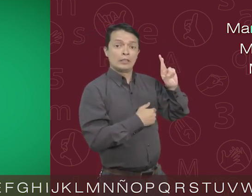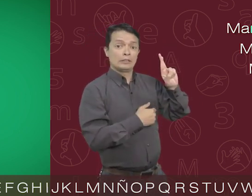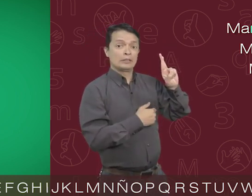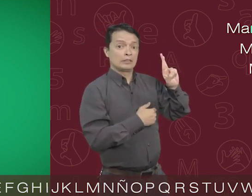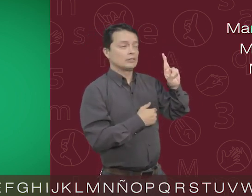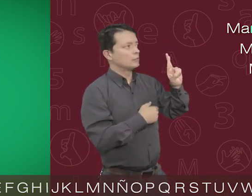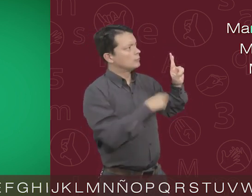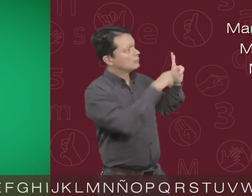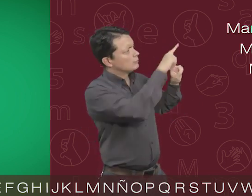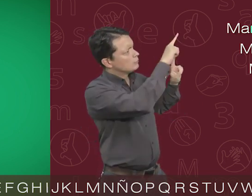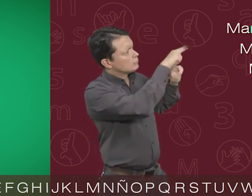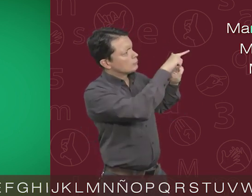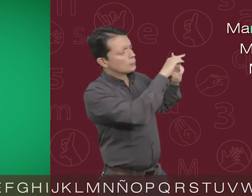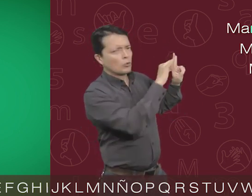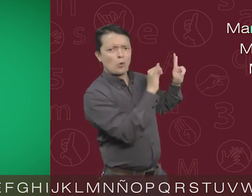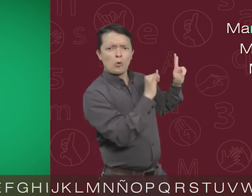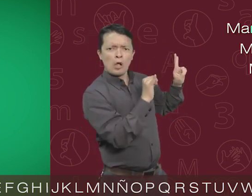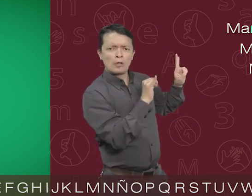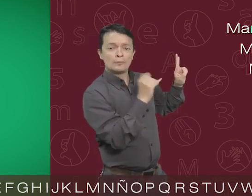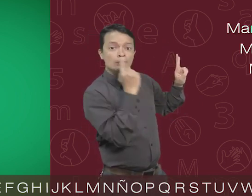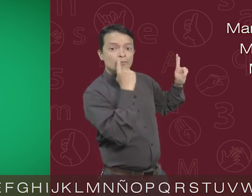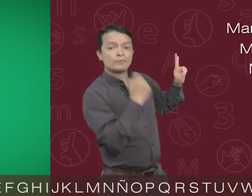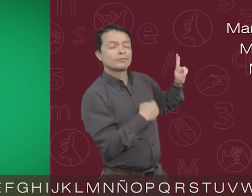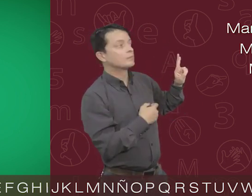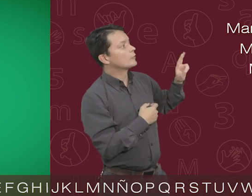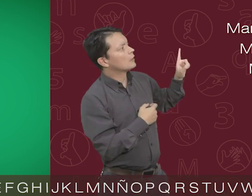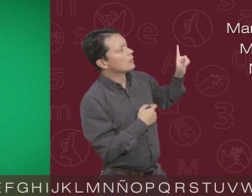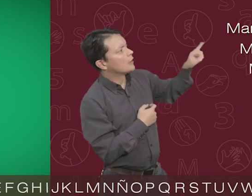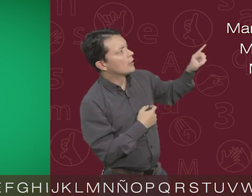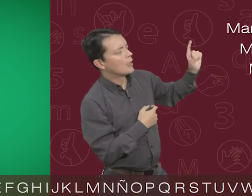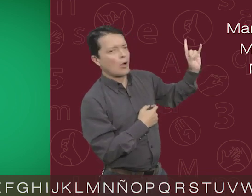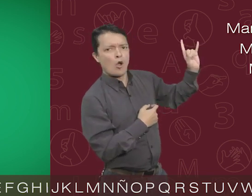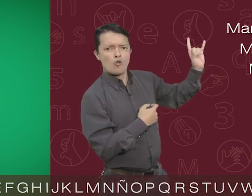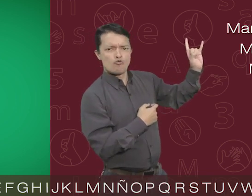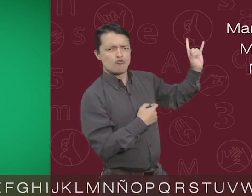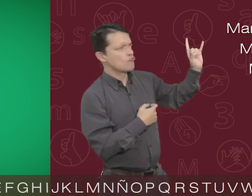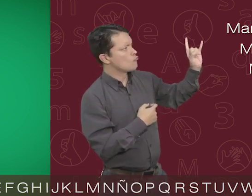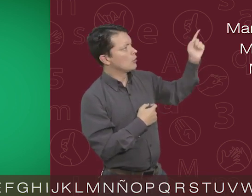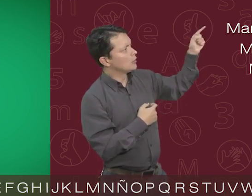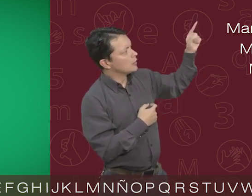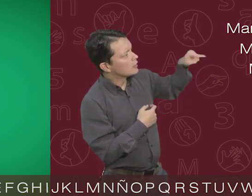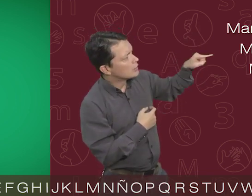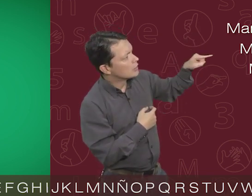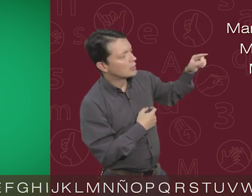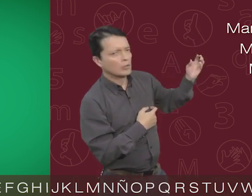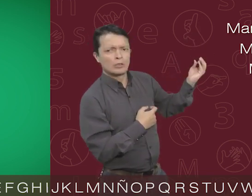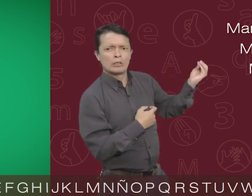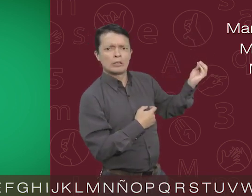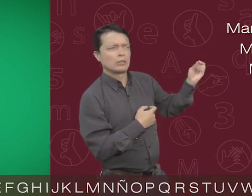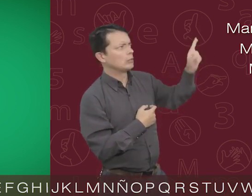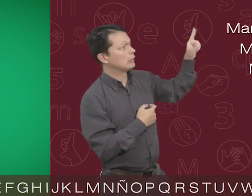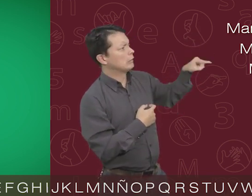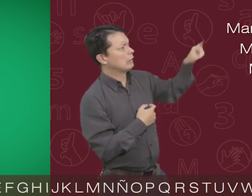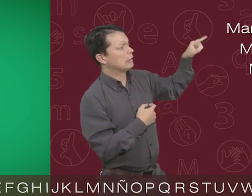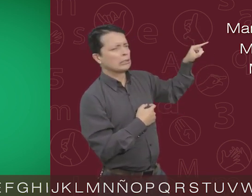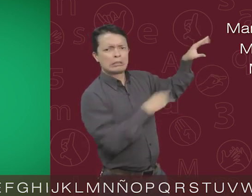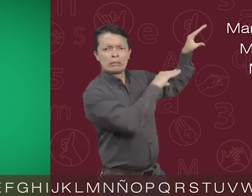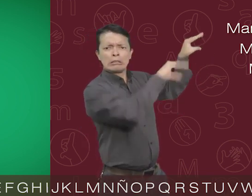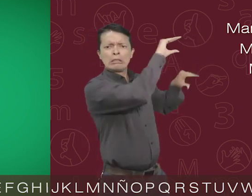Después, una letra, la R. El primero está seguido de una letra, U, mientras el segundo, de una letra,